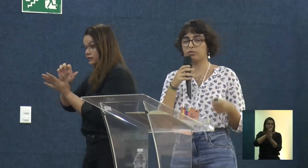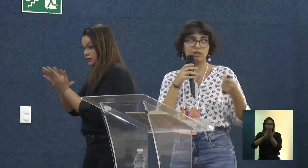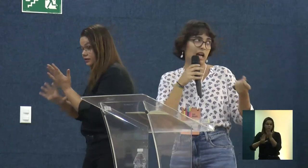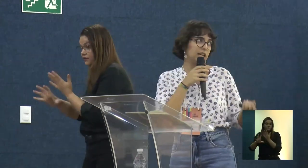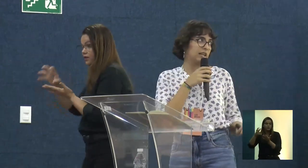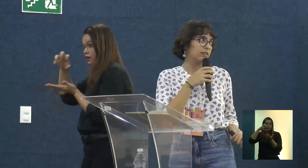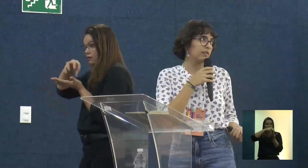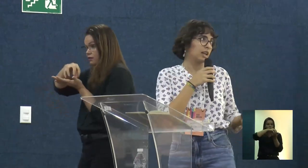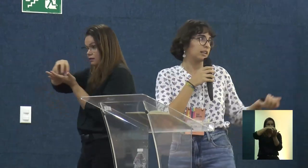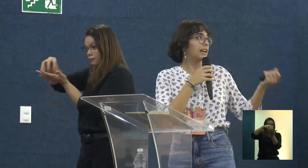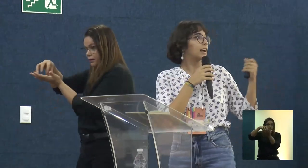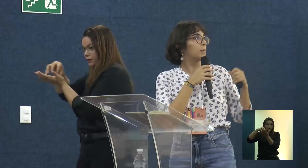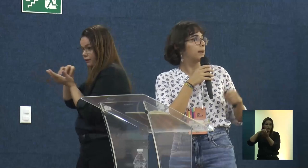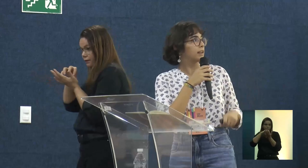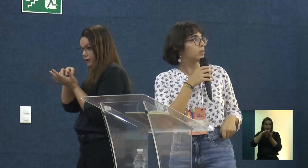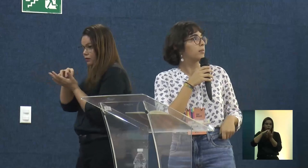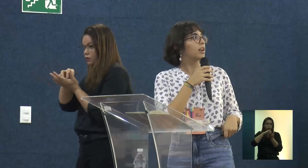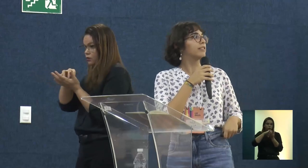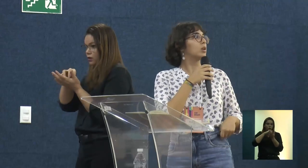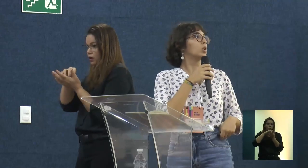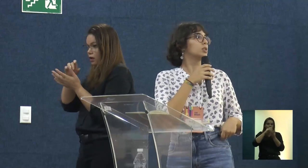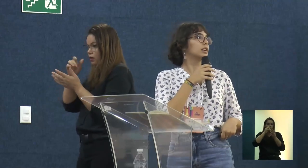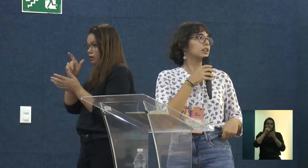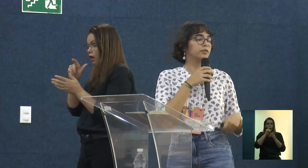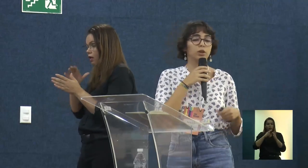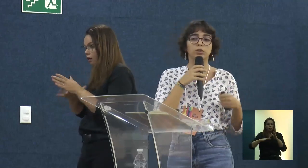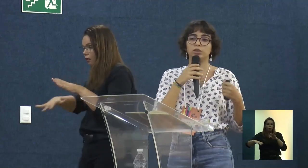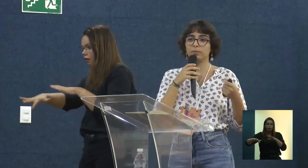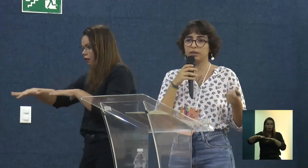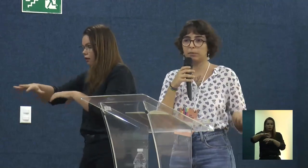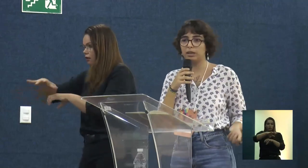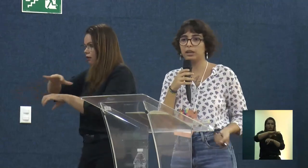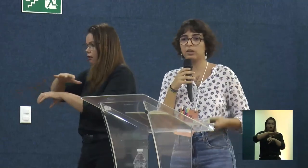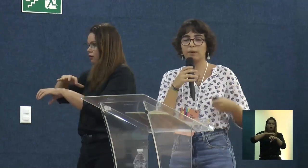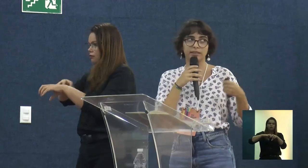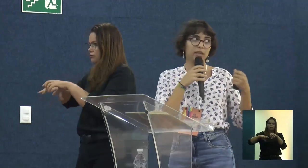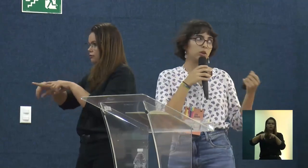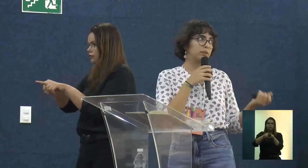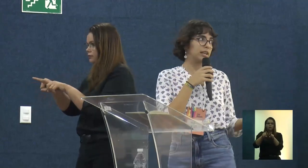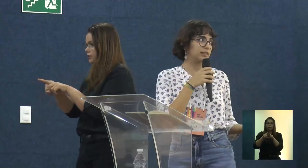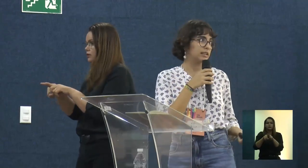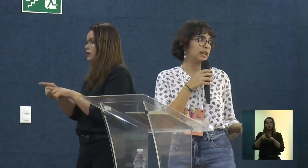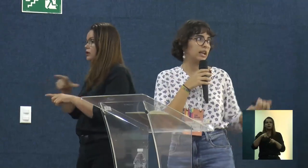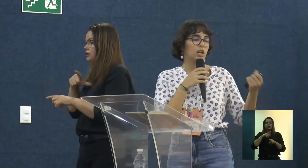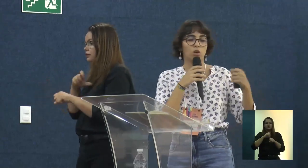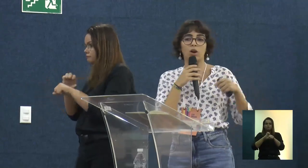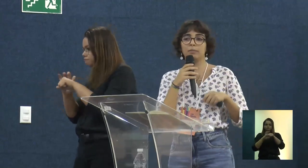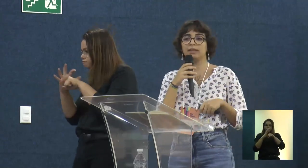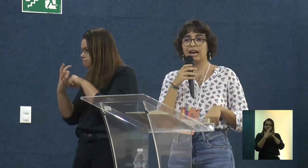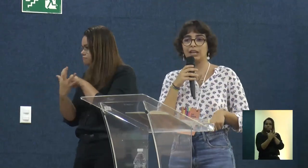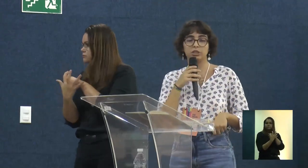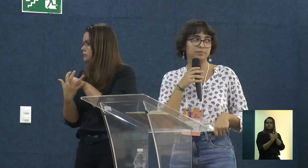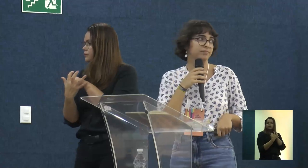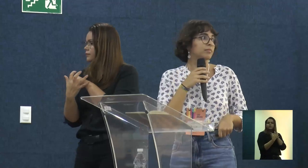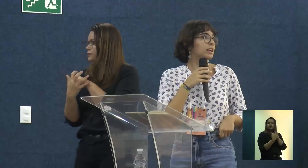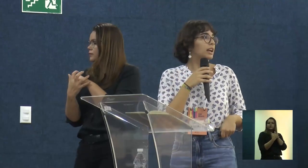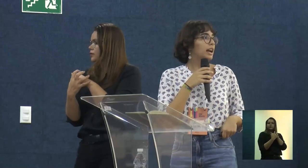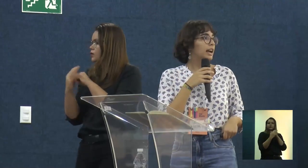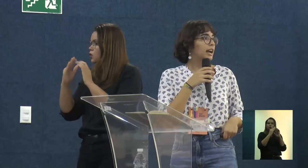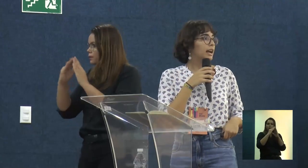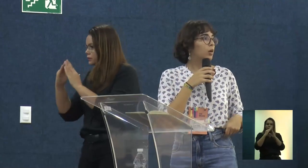departamentos na ilha. Tem a campanha do Amon Lava Outra, que foi durante a pandemia, na parceria do MTST com a Habitat.